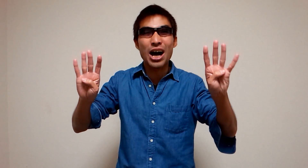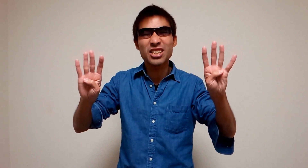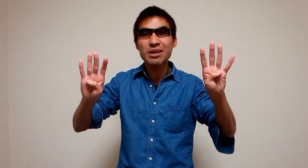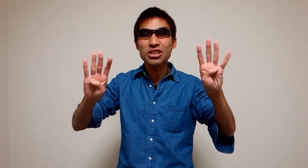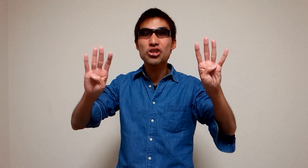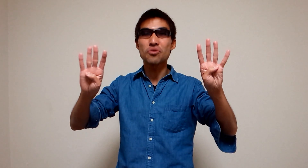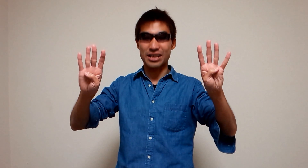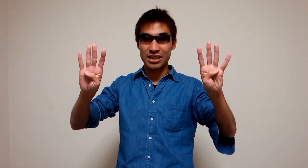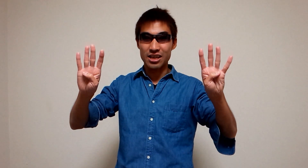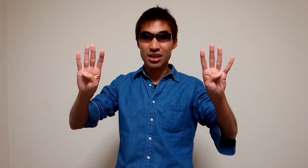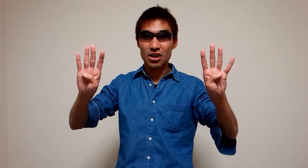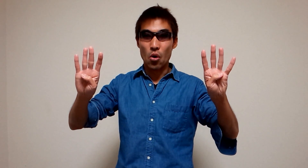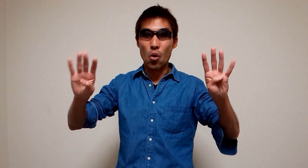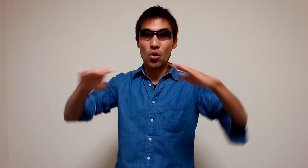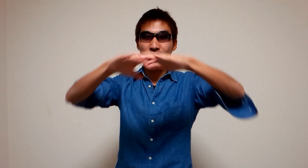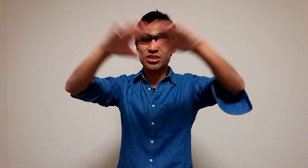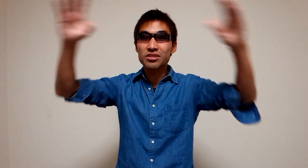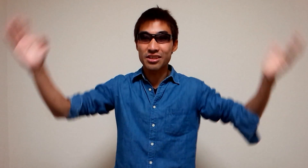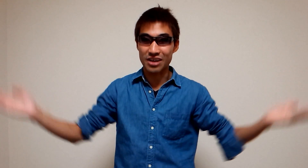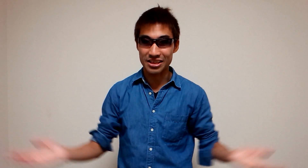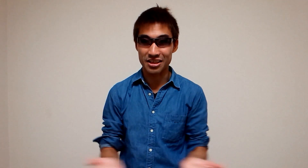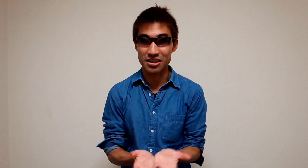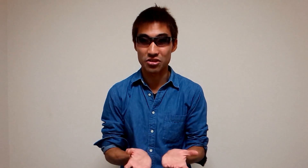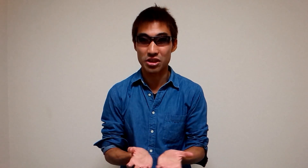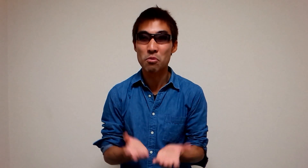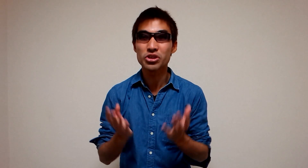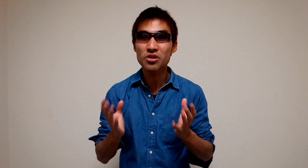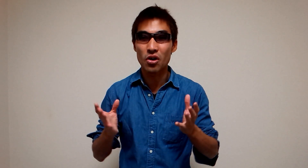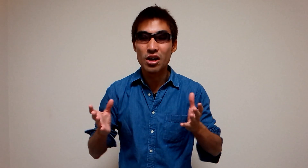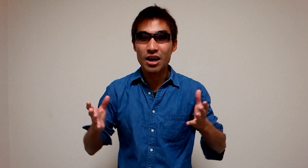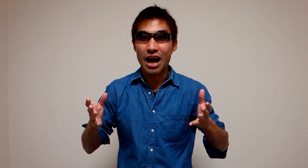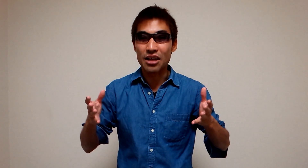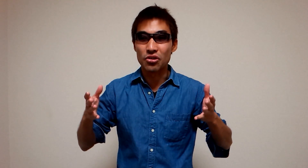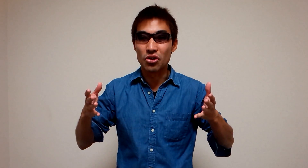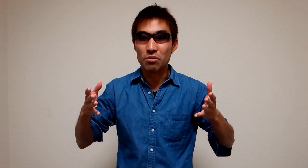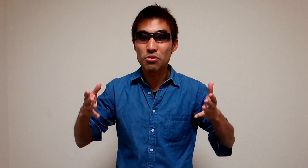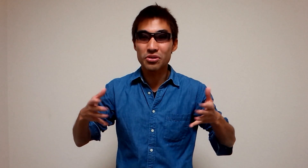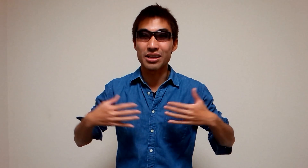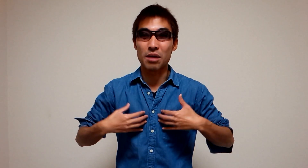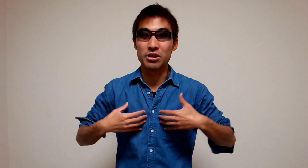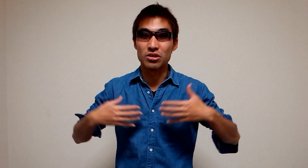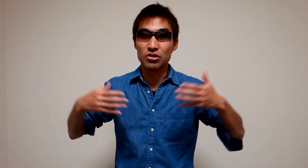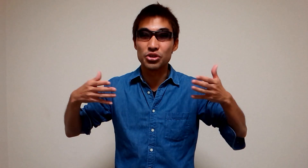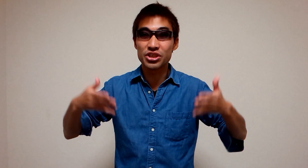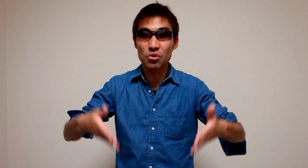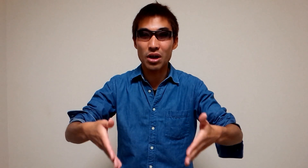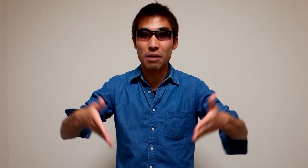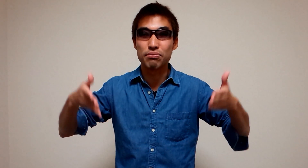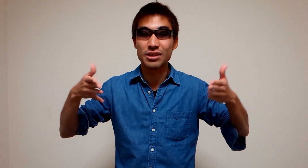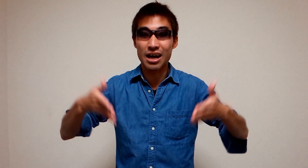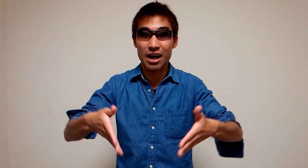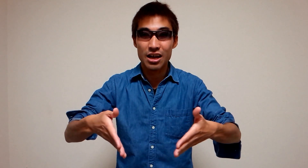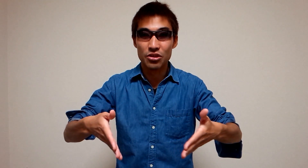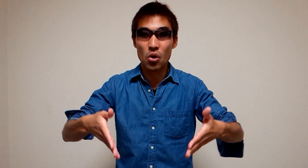8割9割を作ってる会社なんですよでもちろん僕らが食べる牛とか豚の